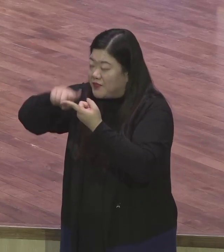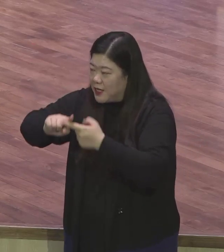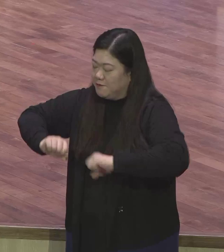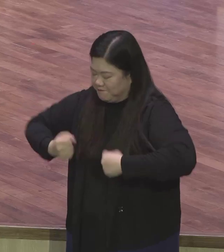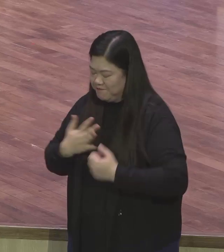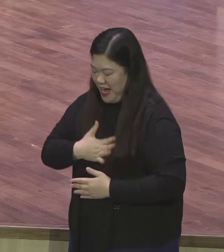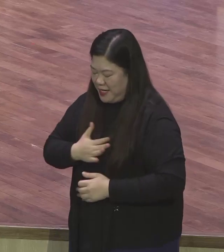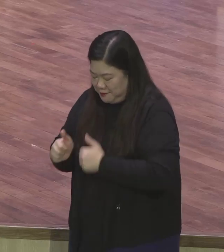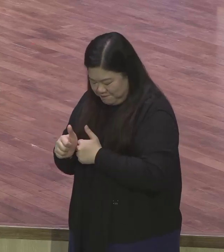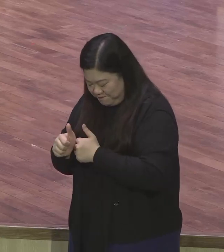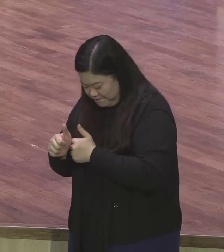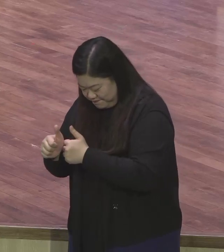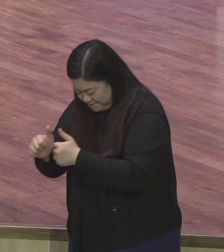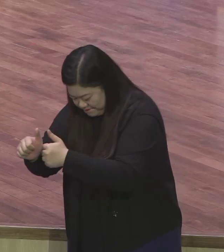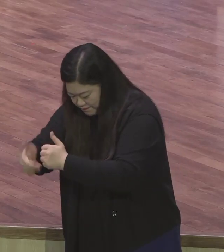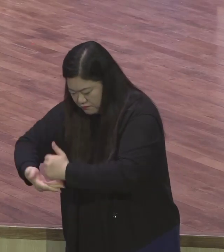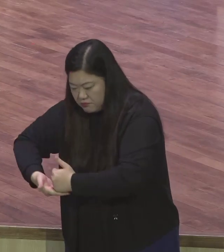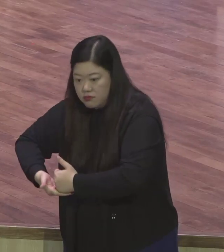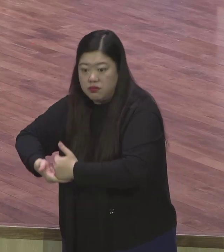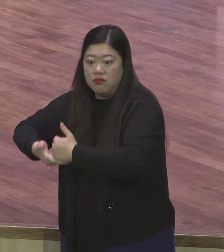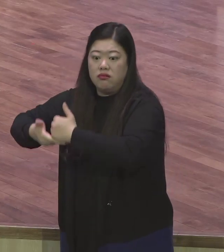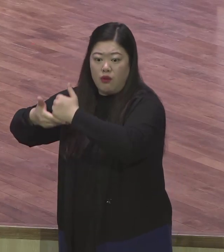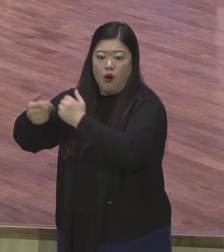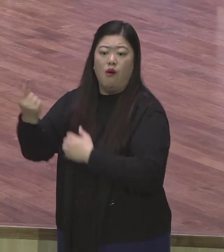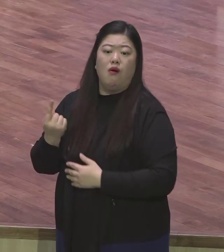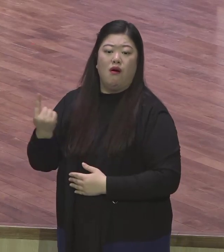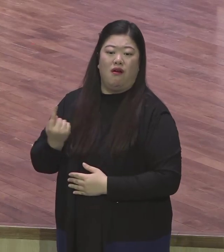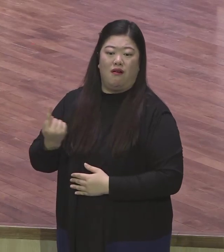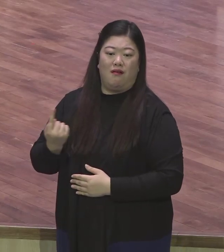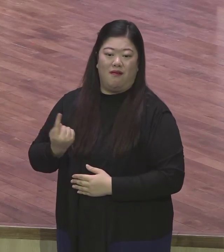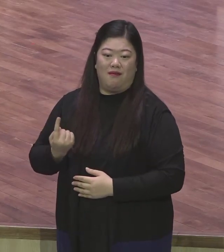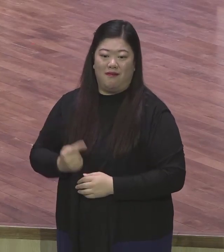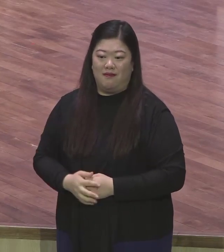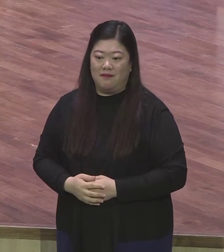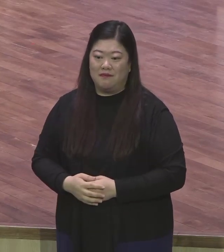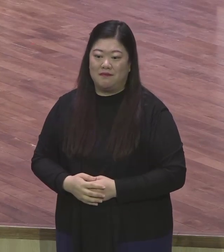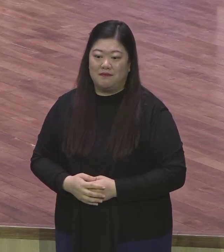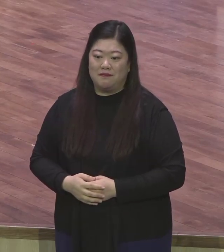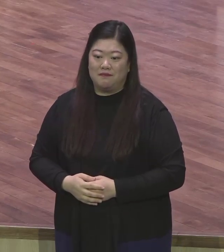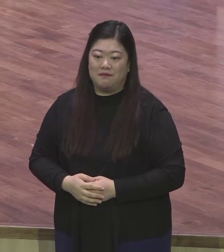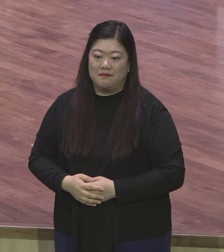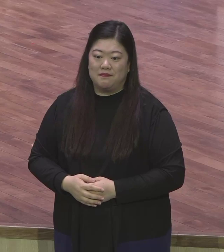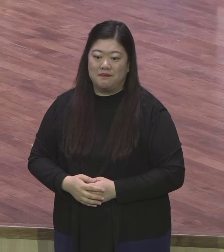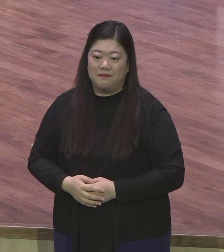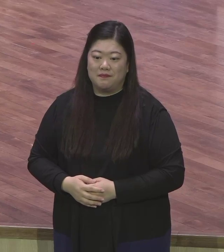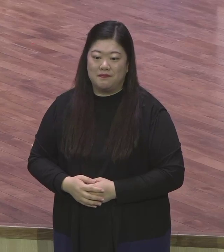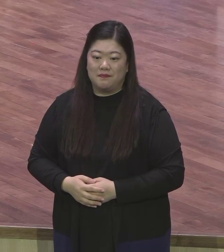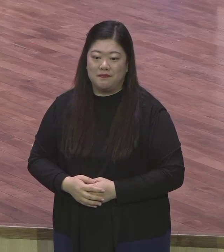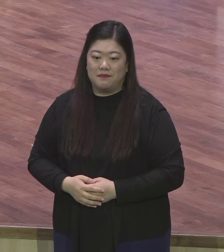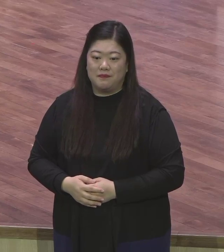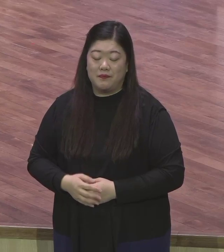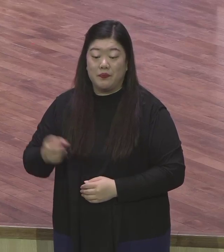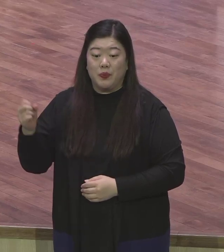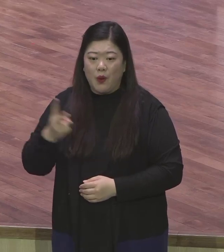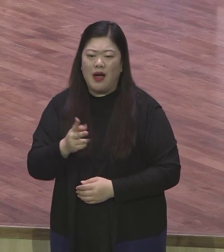순종할 때 죽기까지 순종할 때 그리고 이런 삶의 핵심 한 가지 요약됩니다 그것은 바로